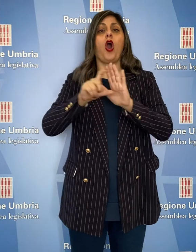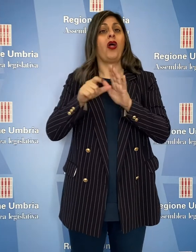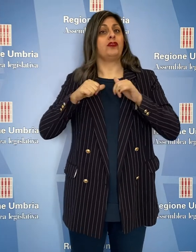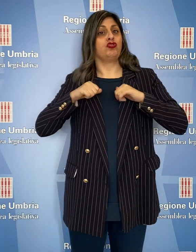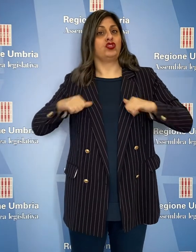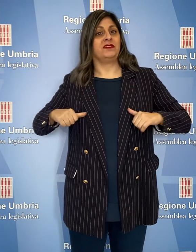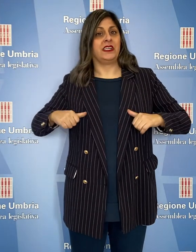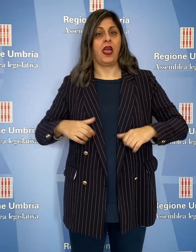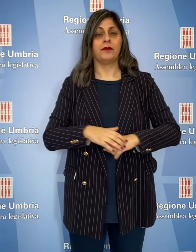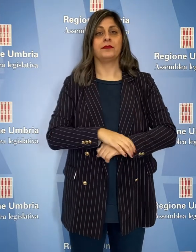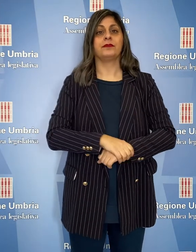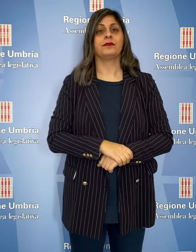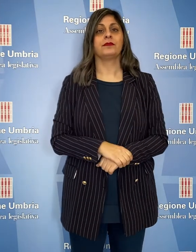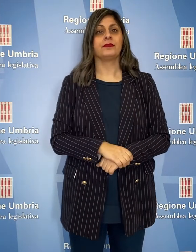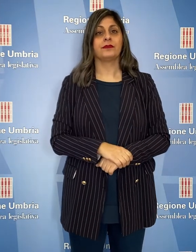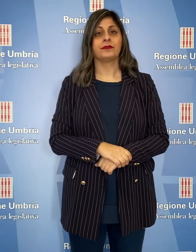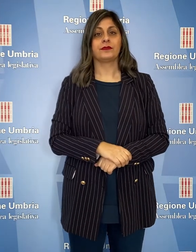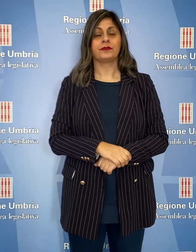842 del codice civile.